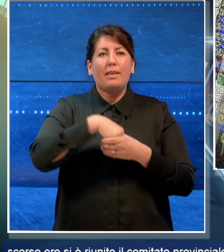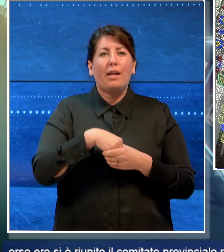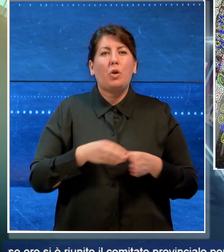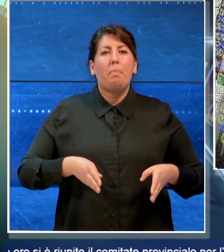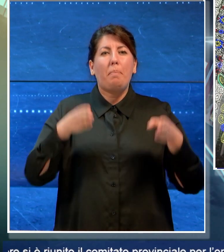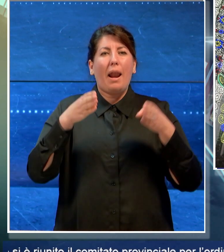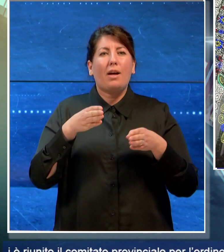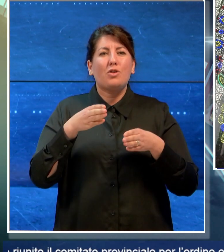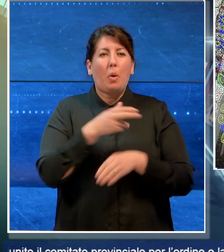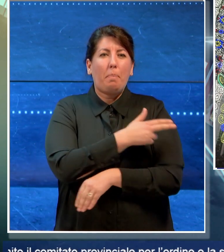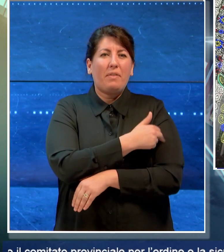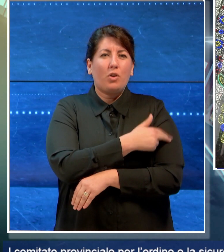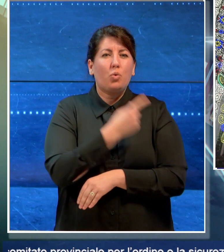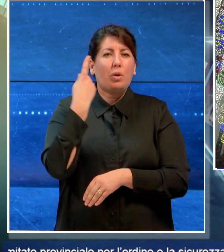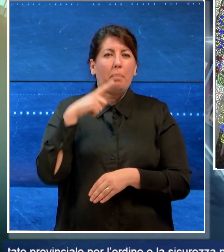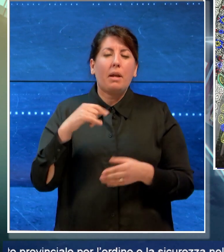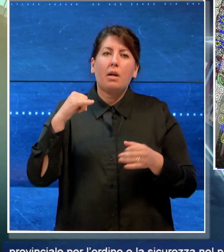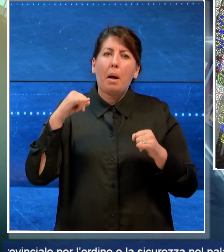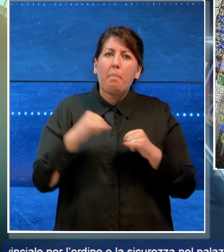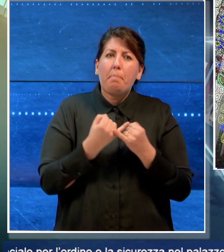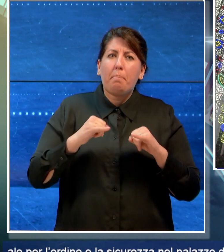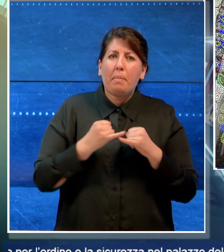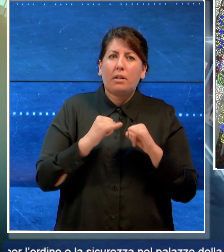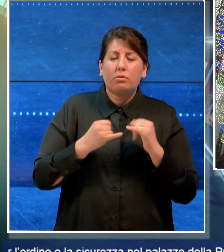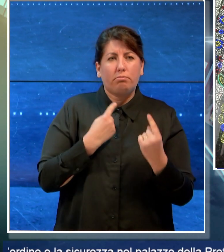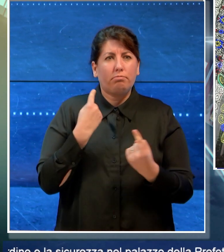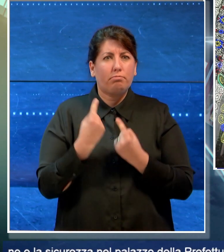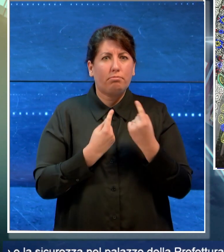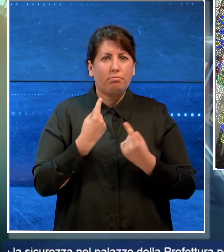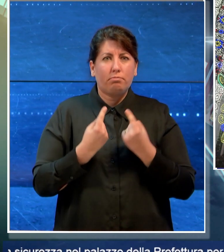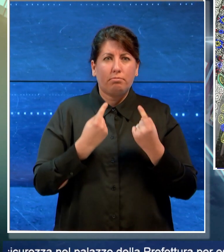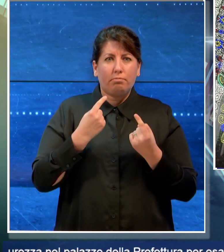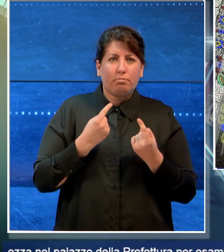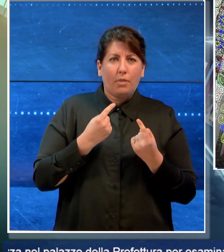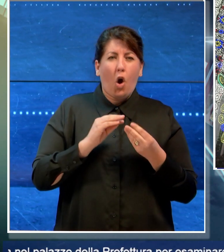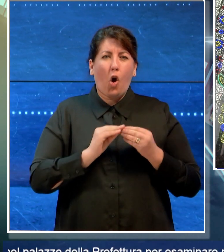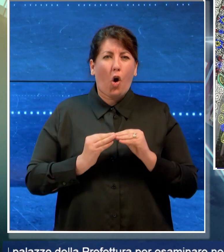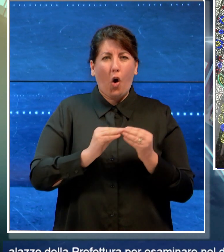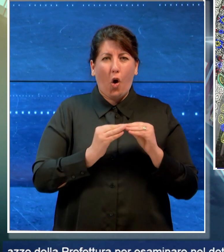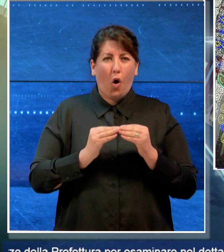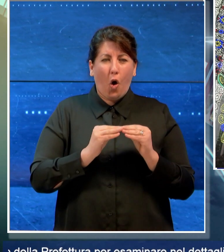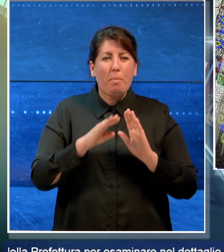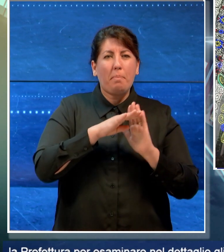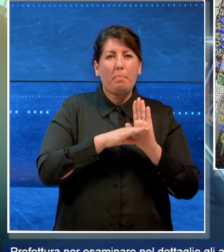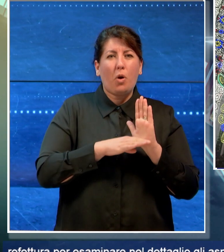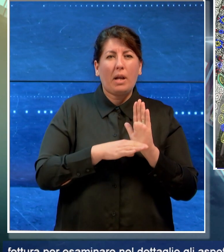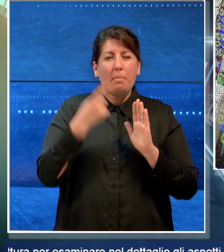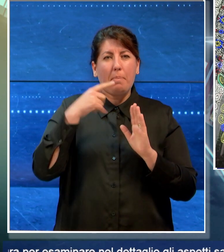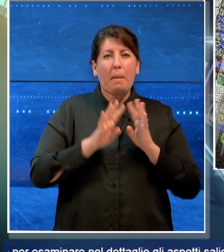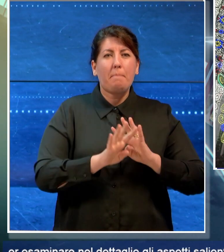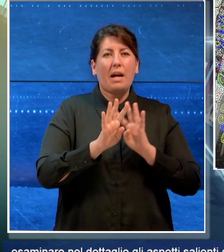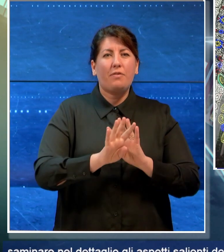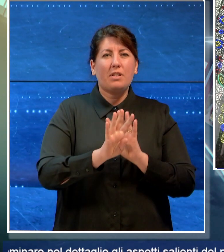esaminare nel dettaglio gli aspetti salienti del programma delle manifestazioni